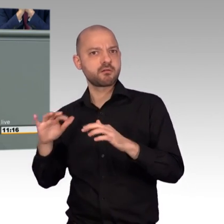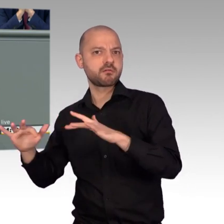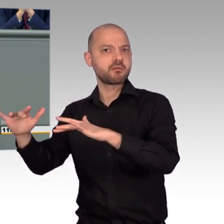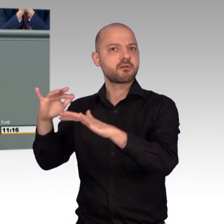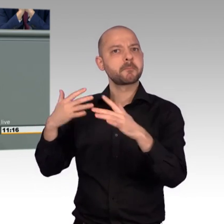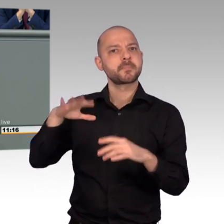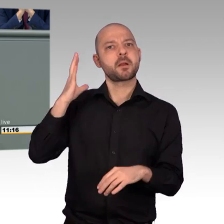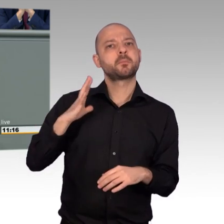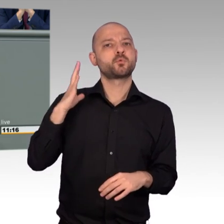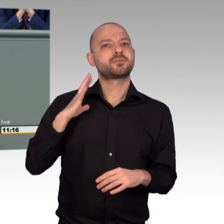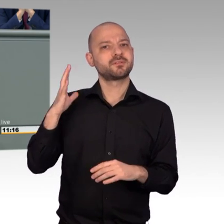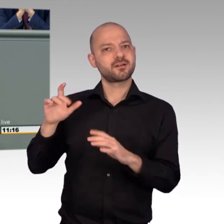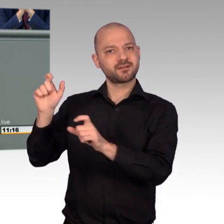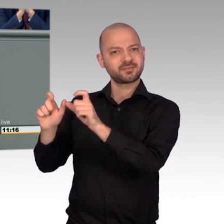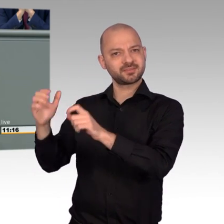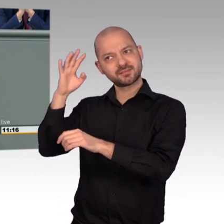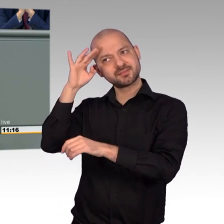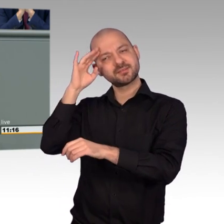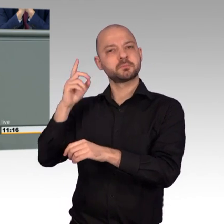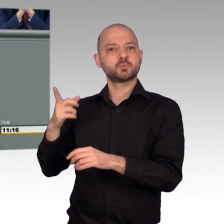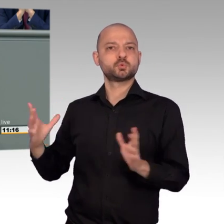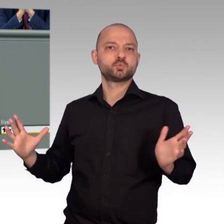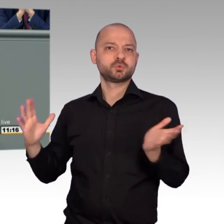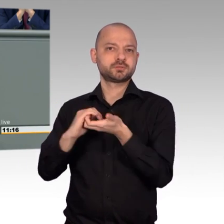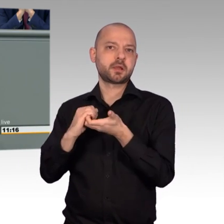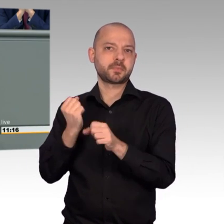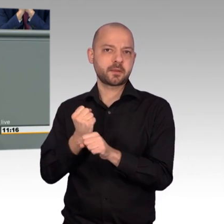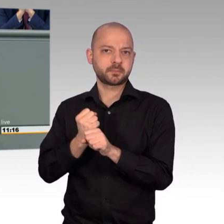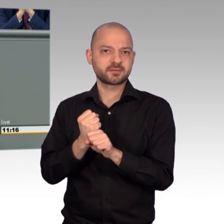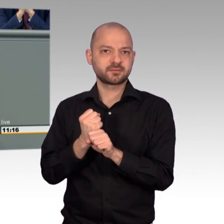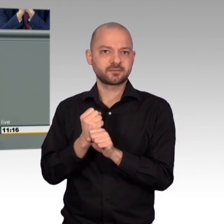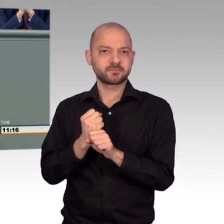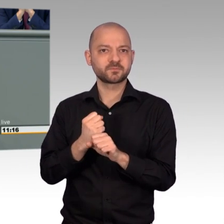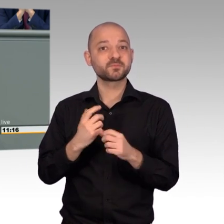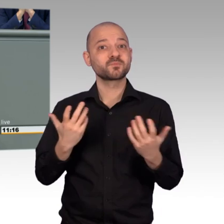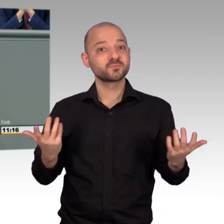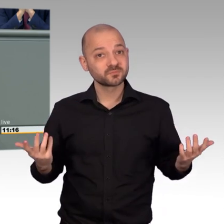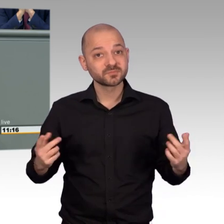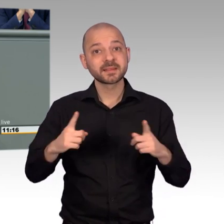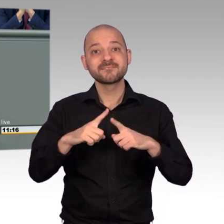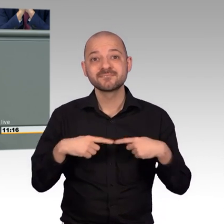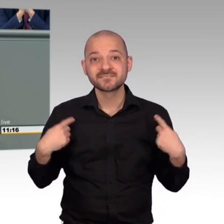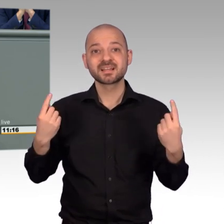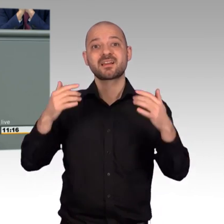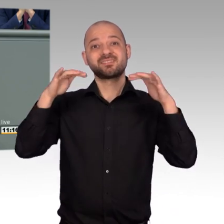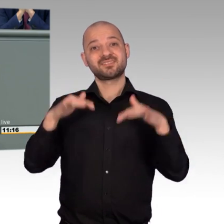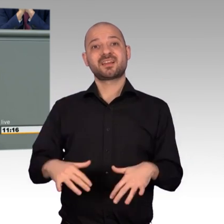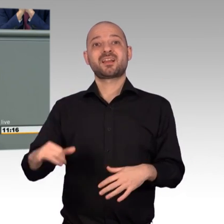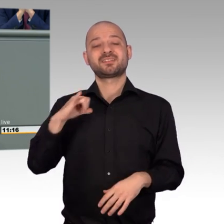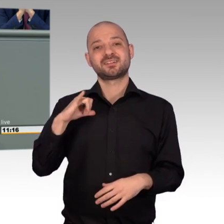Interesse daran, dafür zu sorgen, dass der Iran nicht nuklear bewaffnet wird. Deswegen halten wir, solange der Iran, und das macht